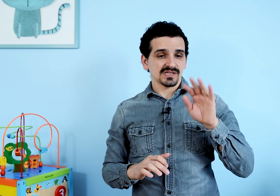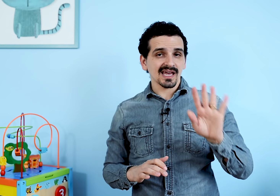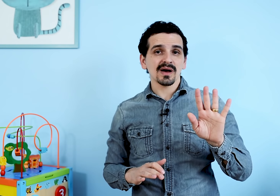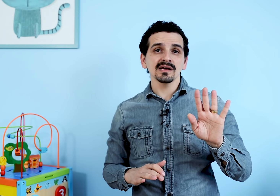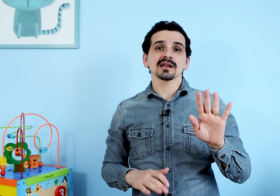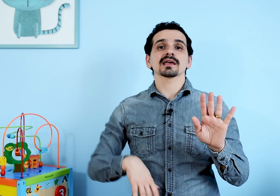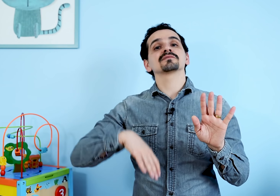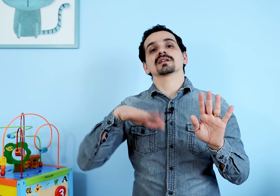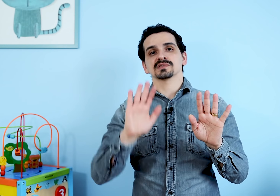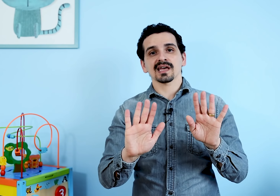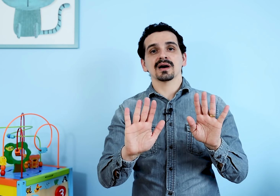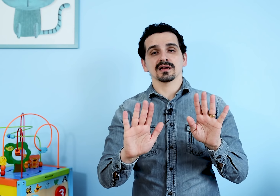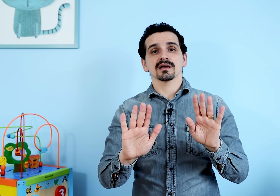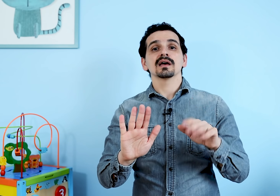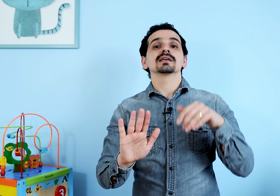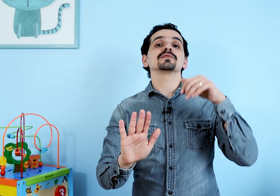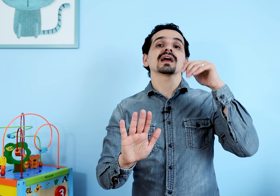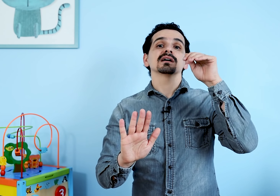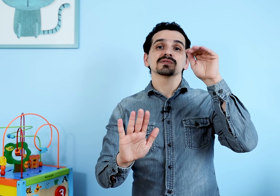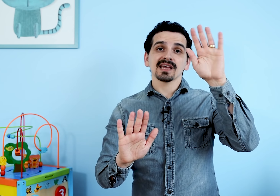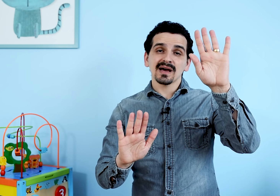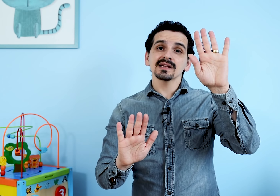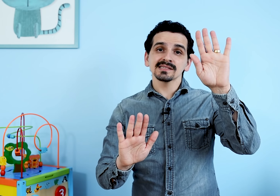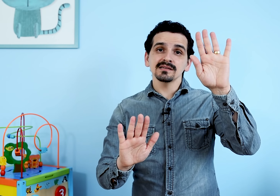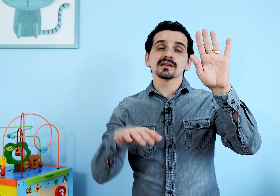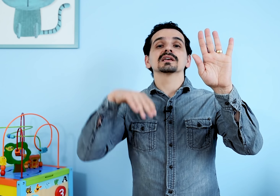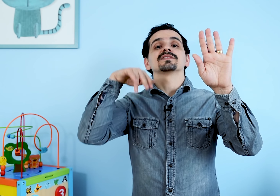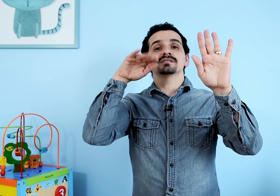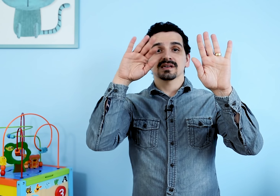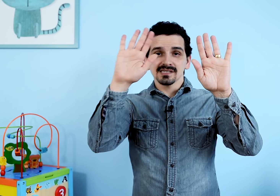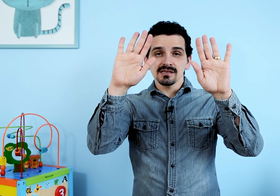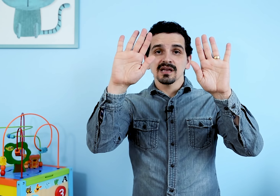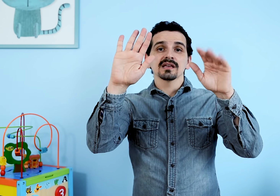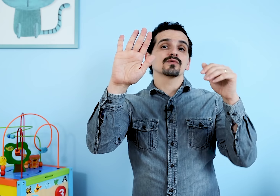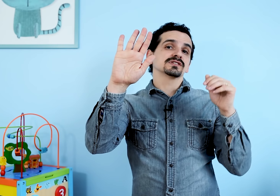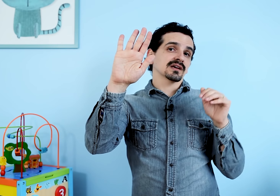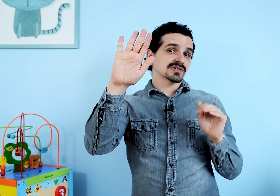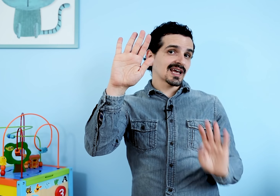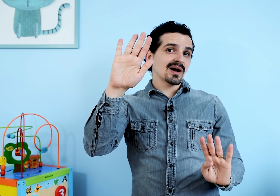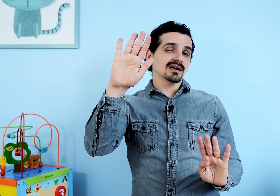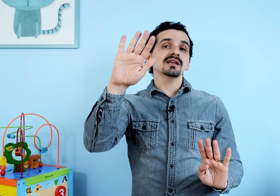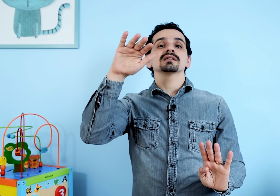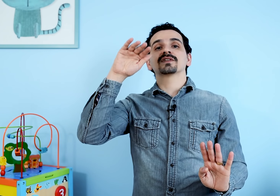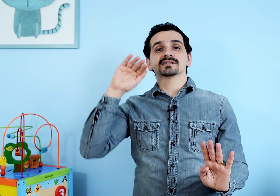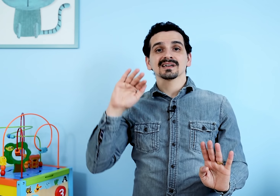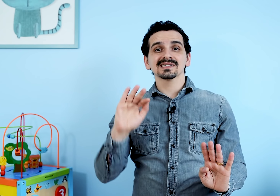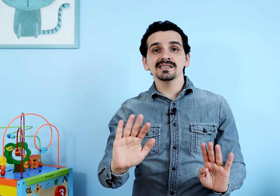você quer banana? Ele fala, você quer banana? E eu vou falar, você quer banana? Sim. Ele vai dizer sim. E eu vou dizer, você quer banana? Ele vai dizer sim.